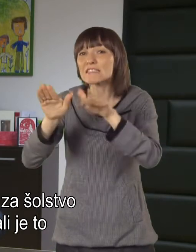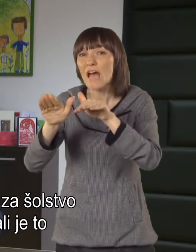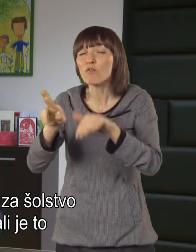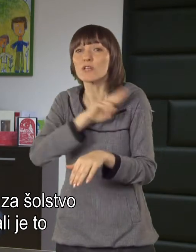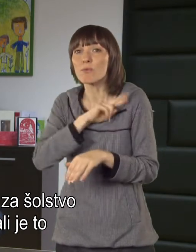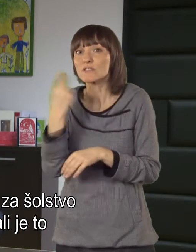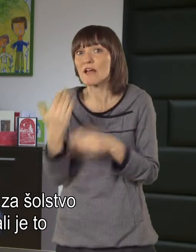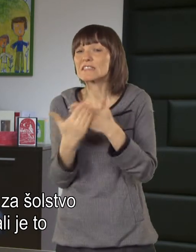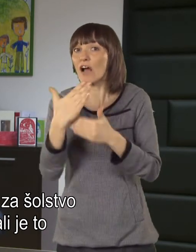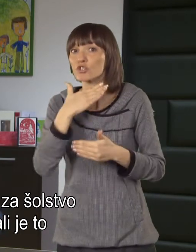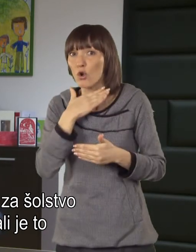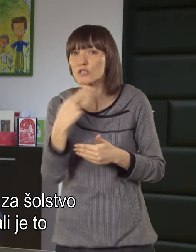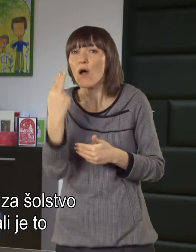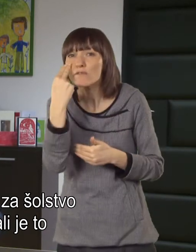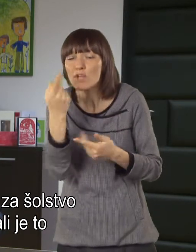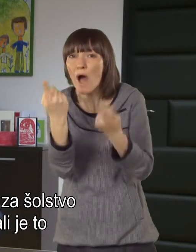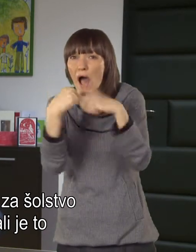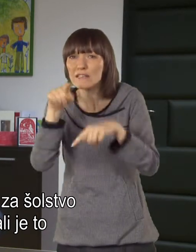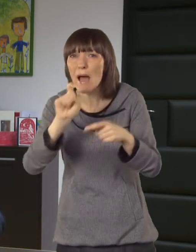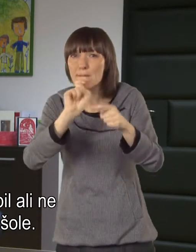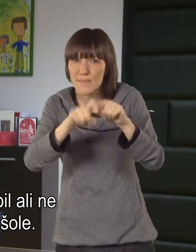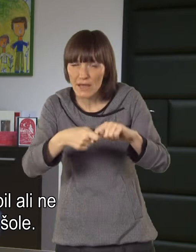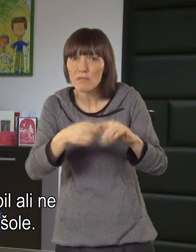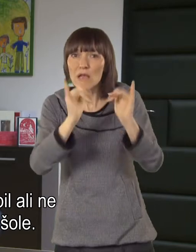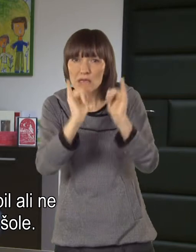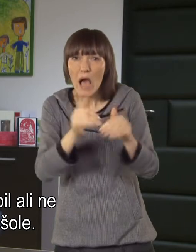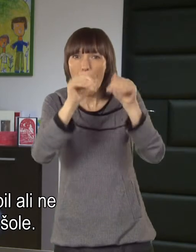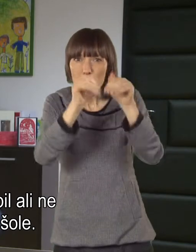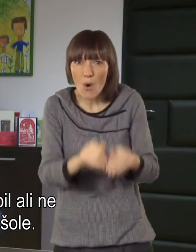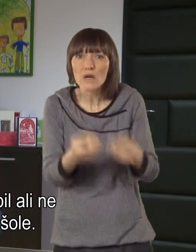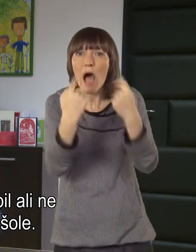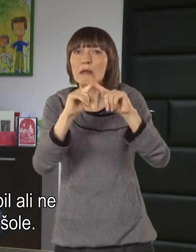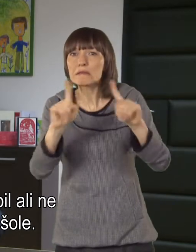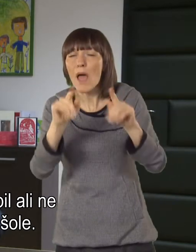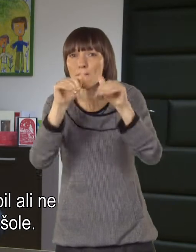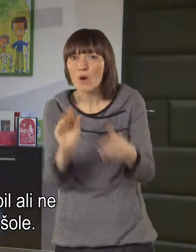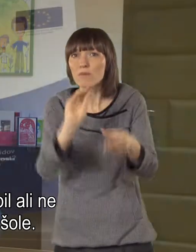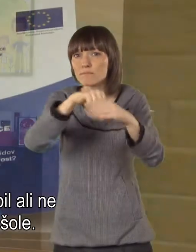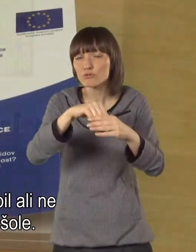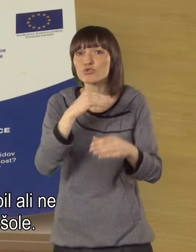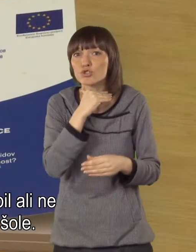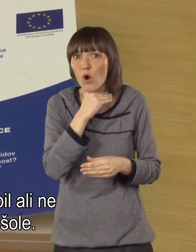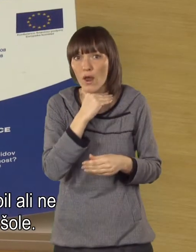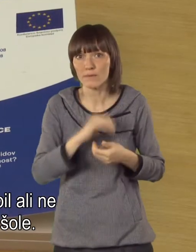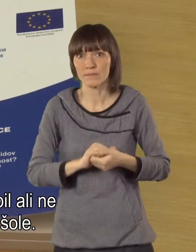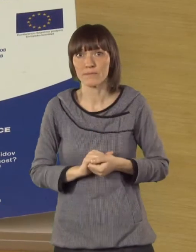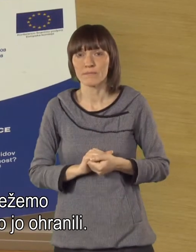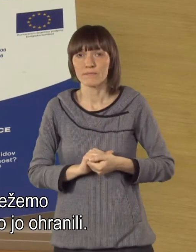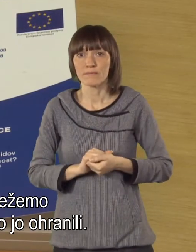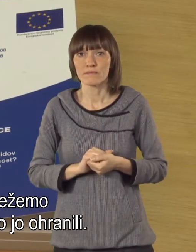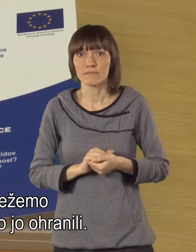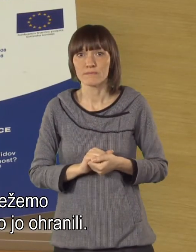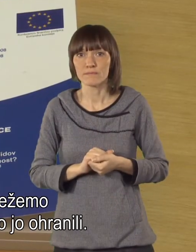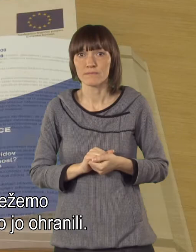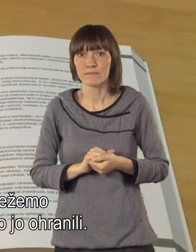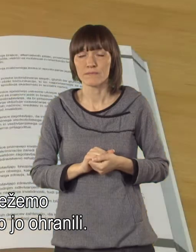Zavodu Republik so dan za šolstvo in potem videli, a je to predmet, ki pač bi bil ali ne bi bil uveden v šole. Mi vsem